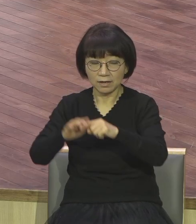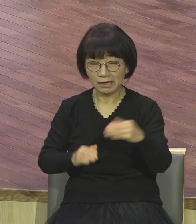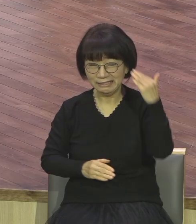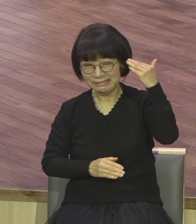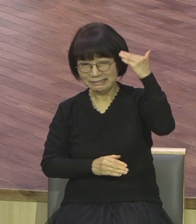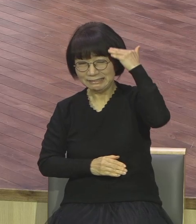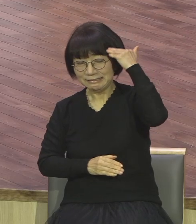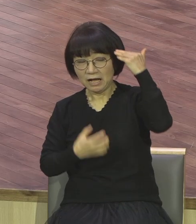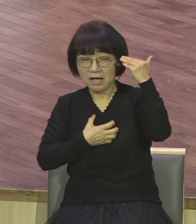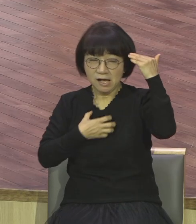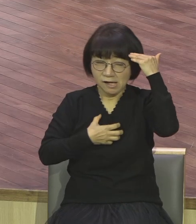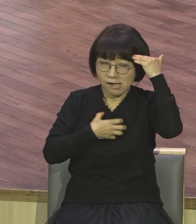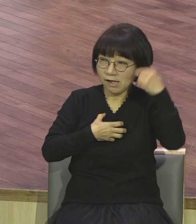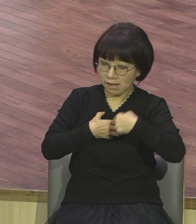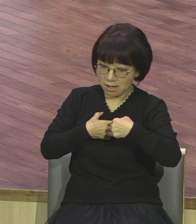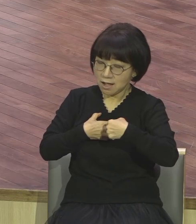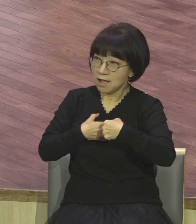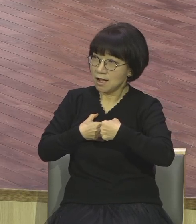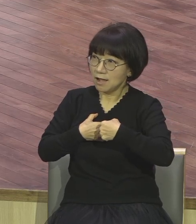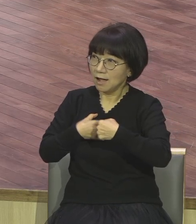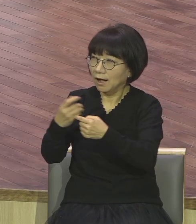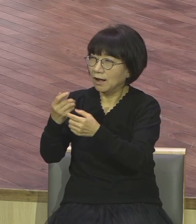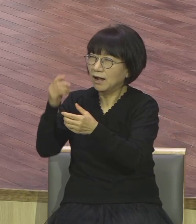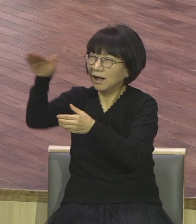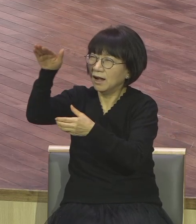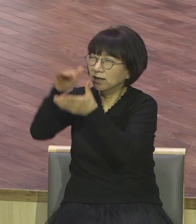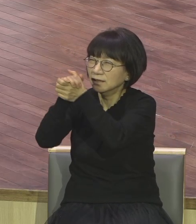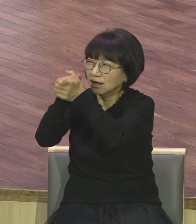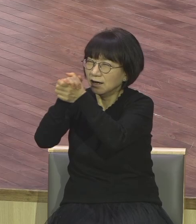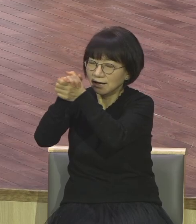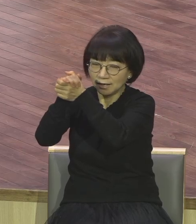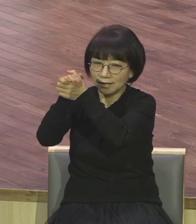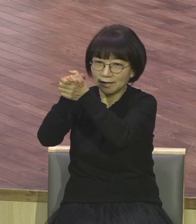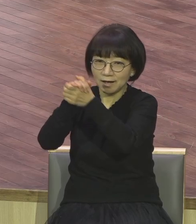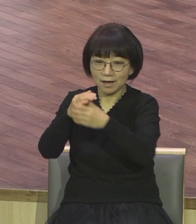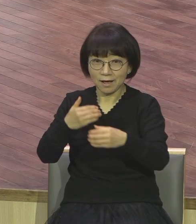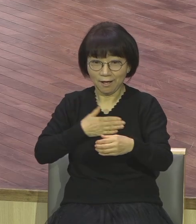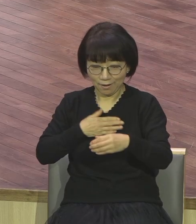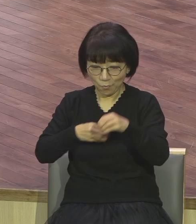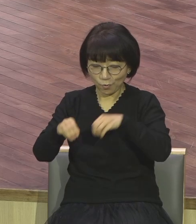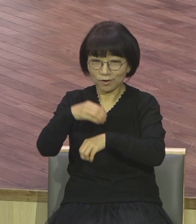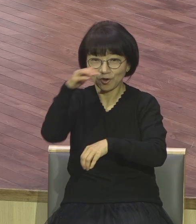있는 그런 연단의 기회를 보면 되는 겁니다 그렇게 연단의 기회를 보세요